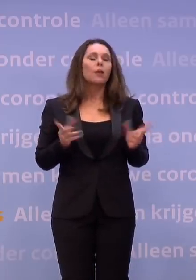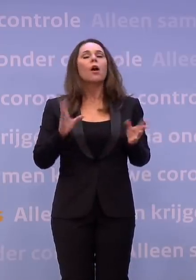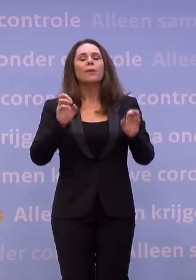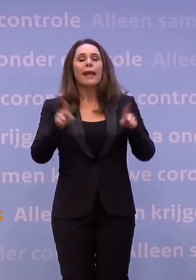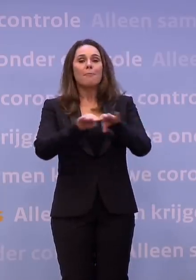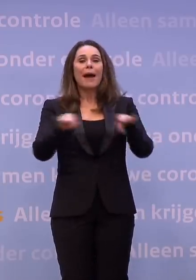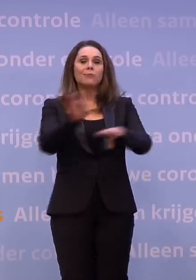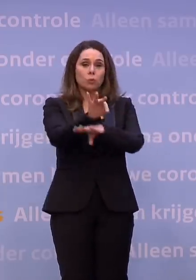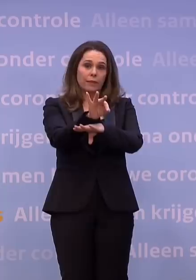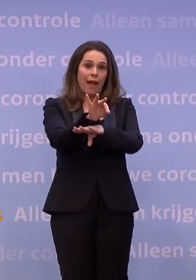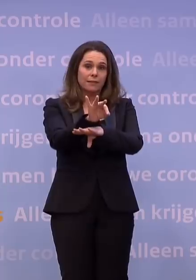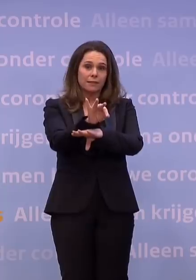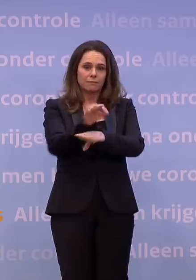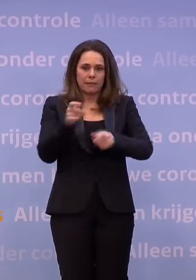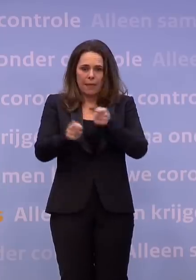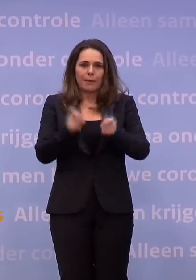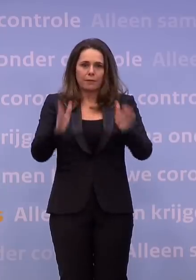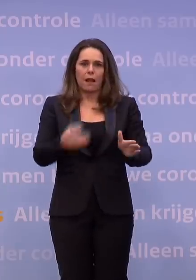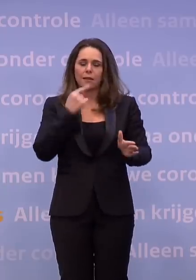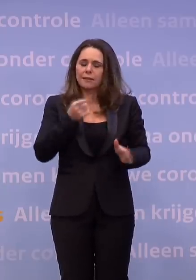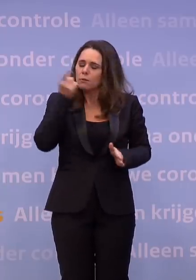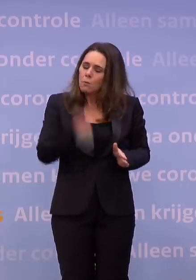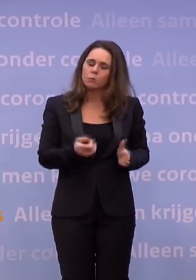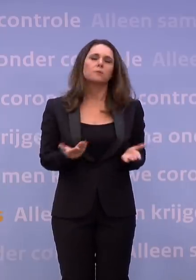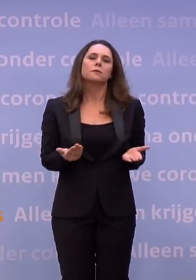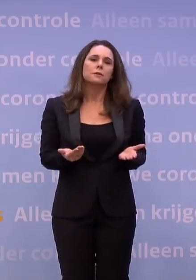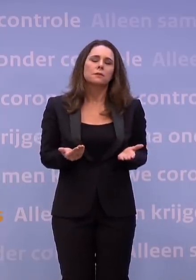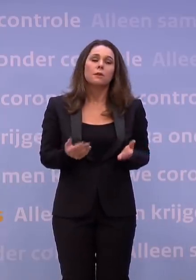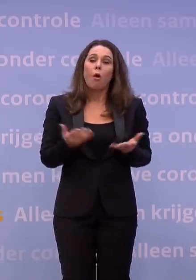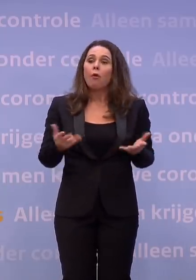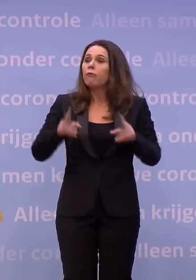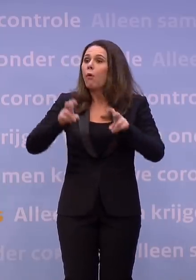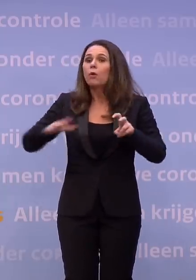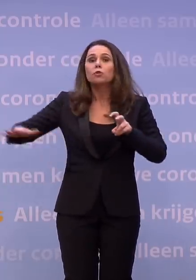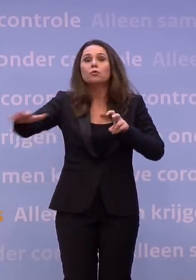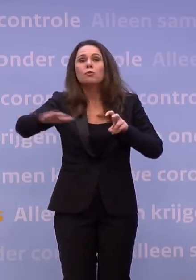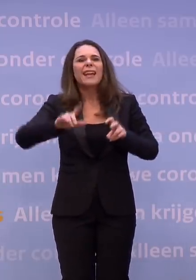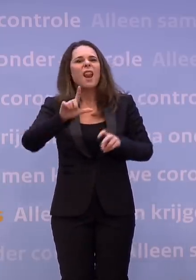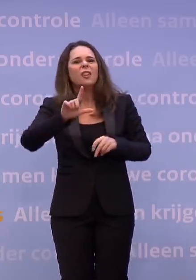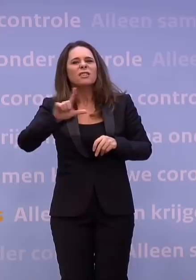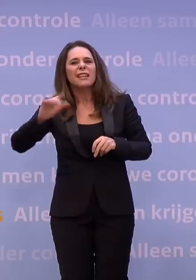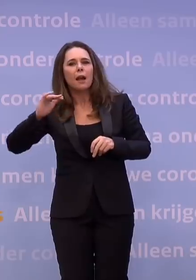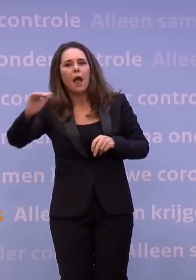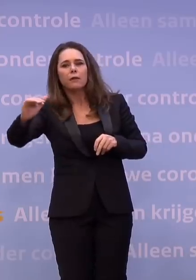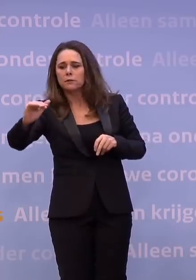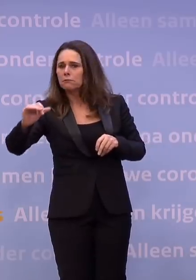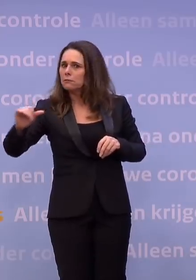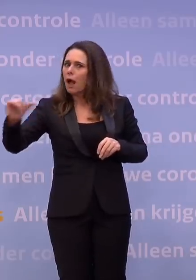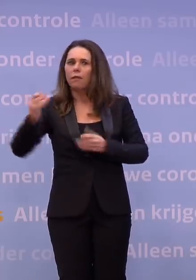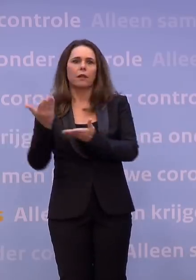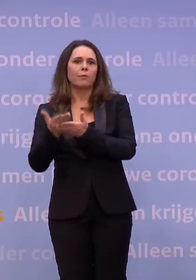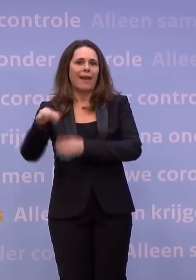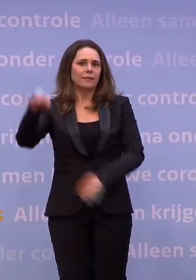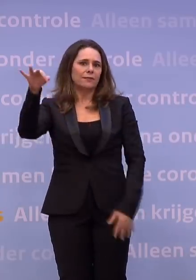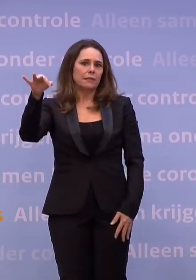Daarvan hebben we eigenlijk als kabinet gezegd dat moet sowieso. Tenzij er uit het onderzoek wat in Lansingerland op dit moment wordt gedaan een enorme contra-indicatie komt. En dat zou bijvoorbeeld kunnen zijn